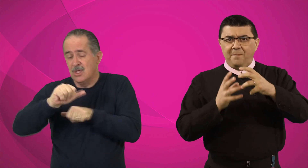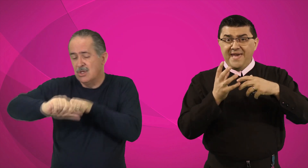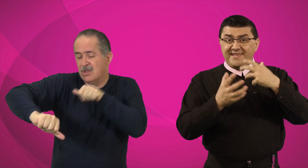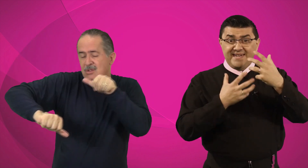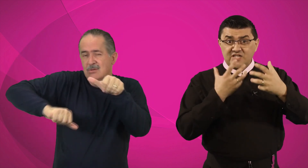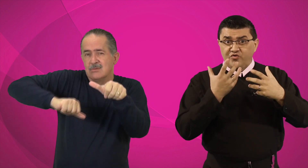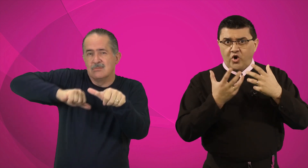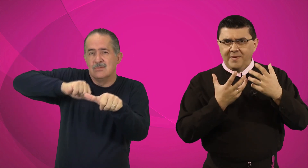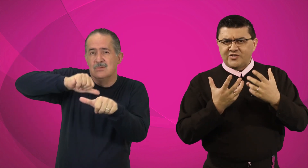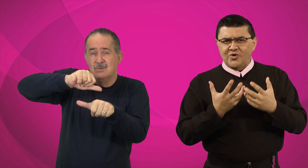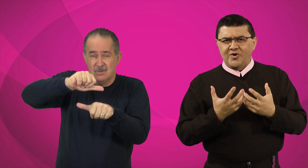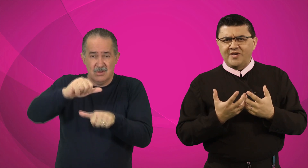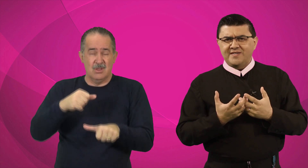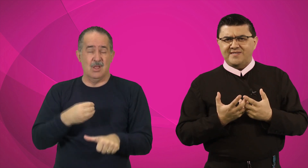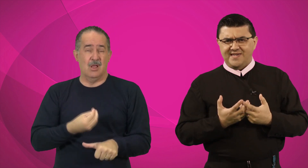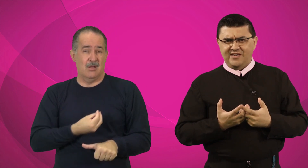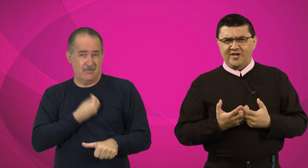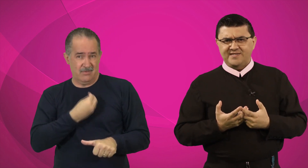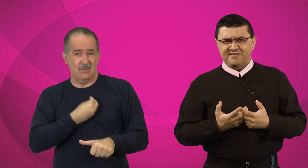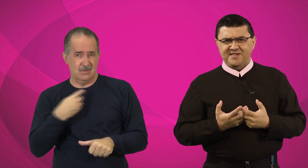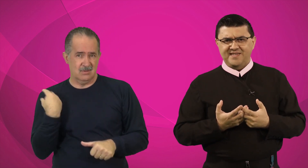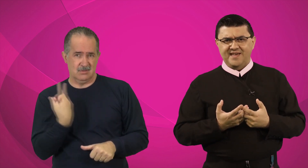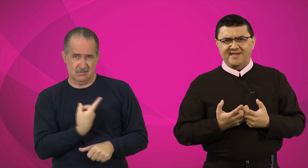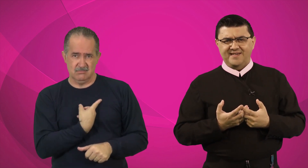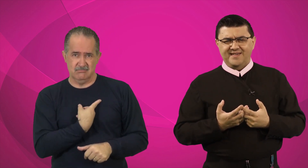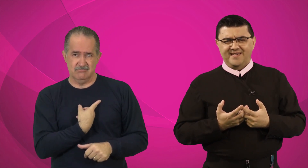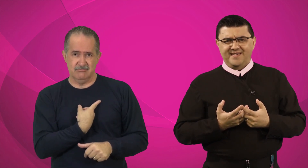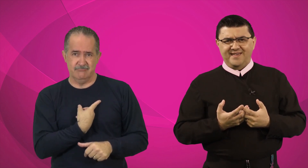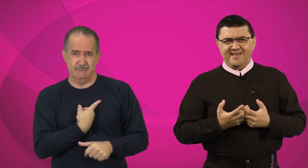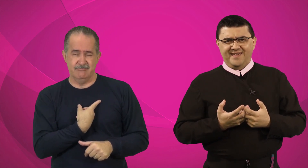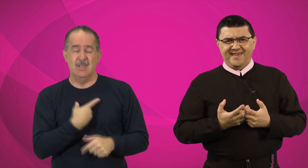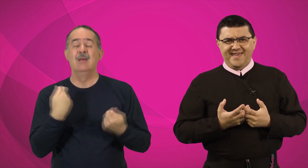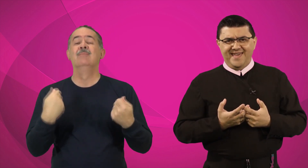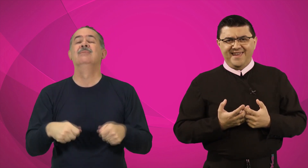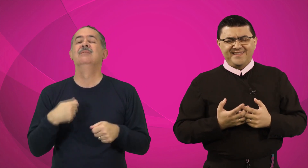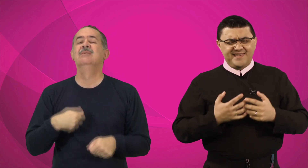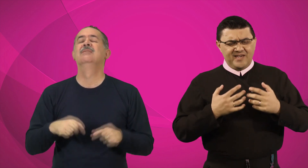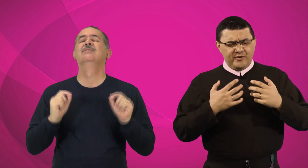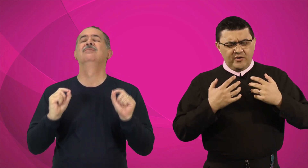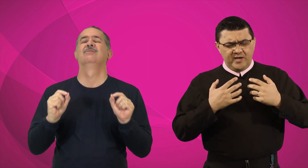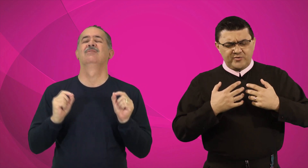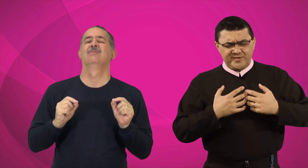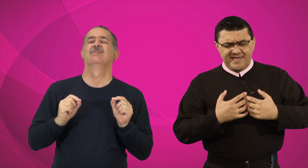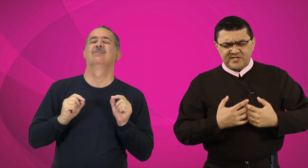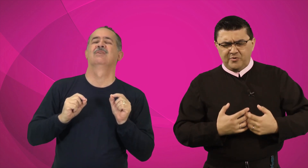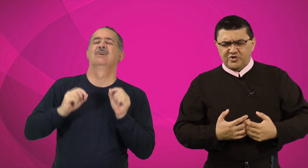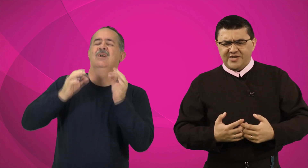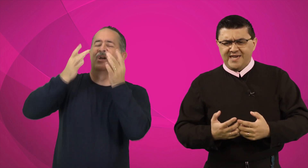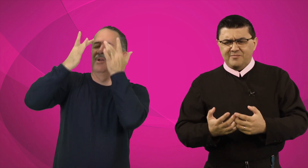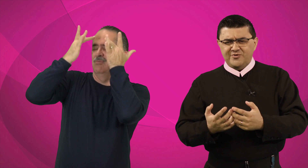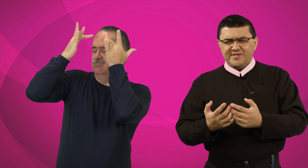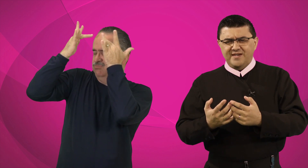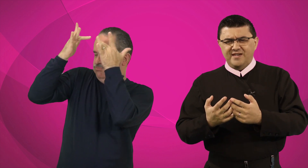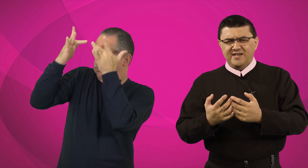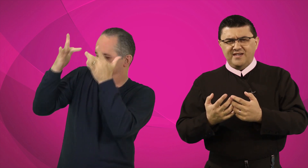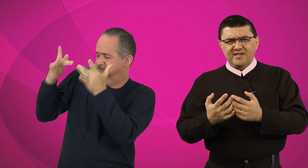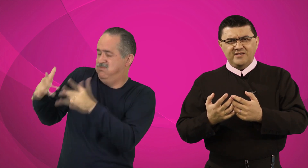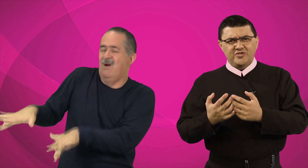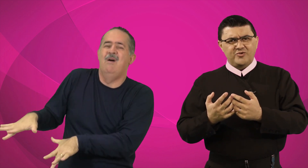opere transformações em nossa vida. É necessário que nós nos despojemos de